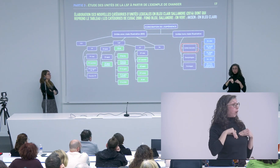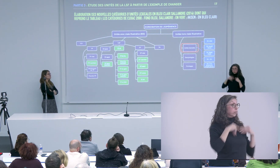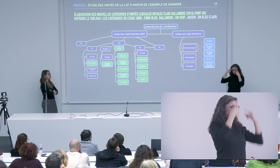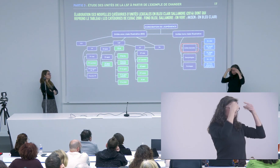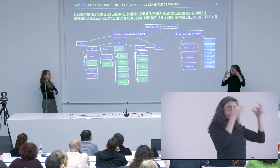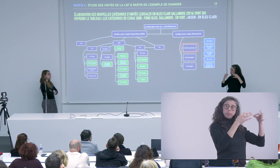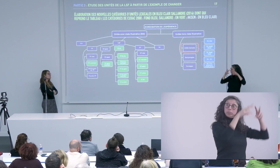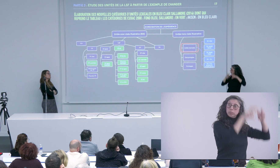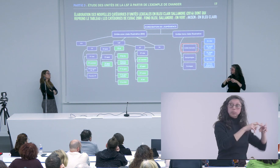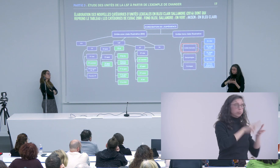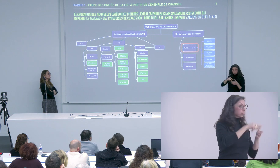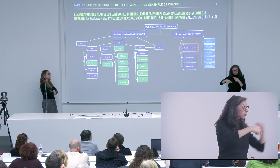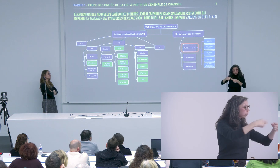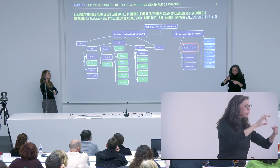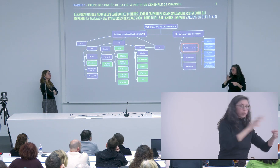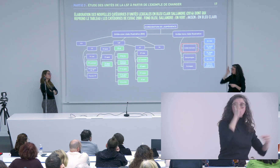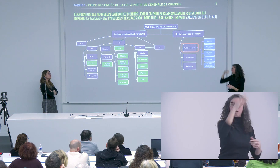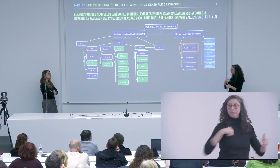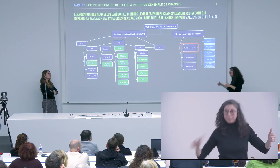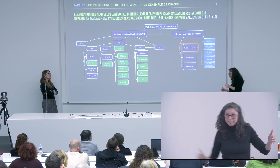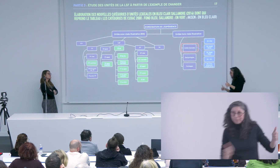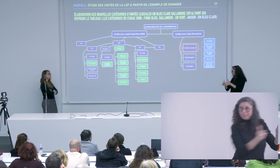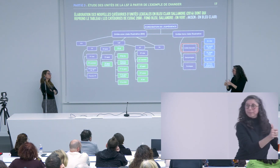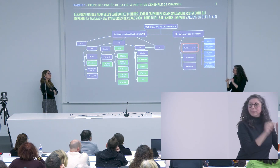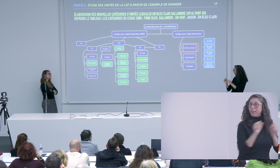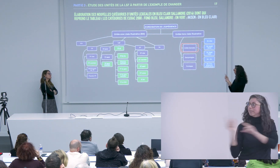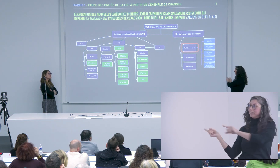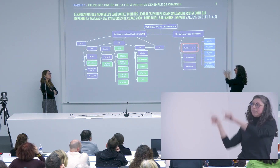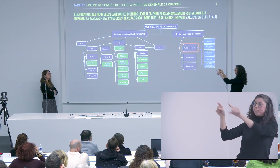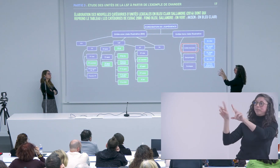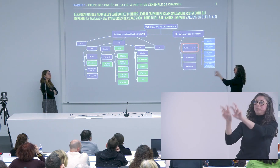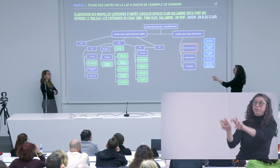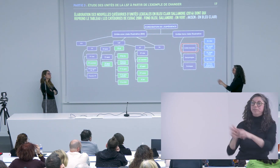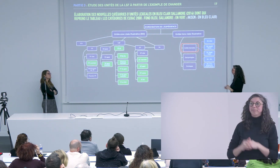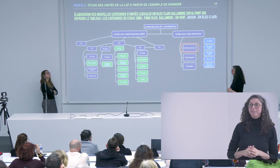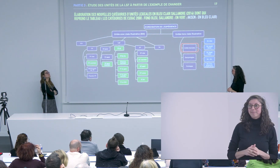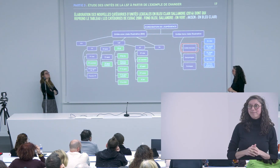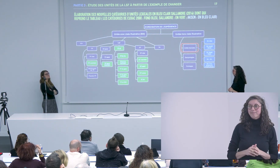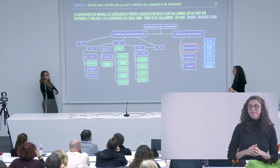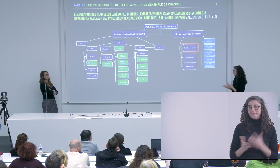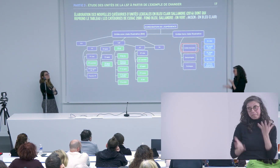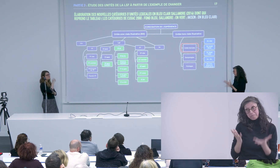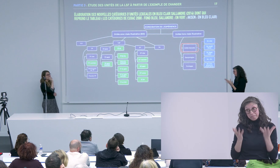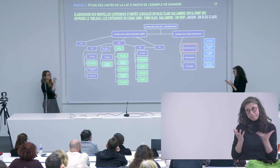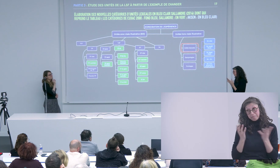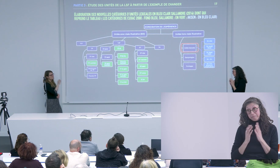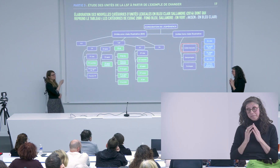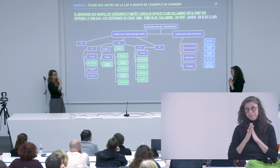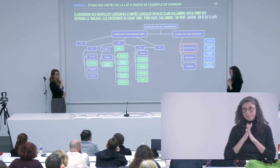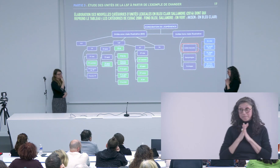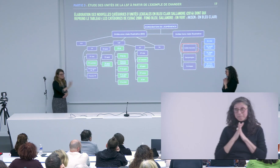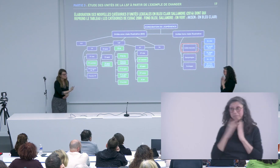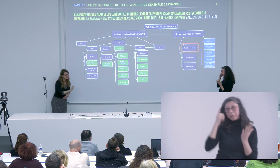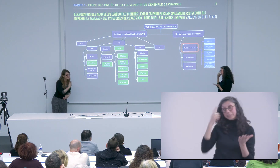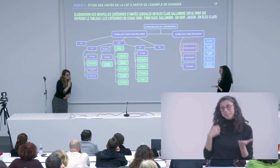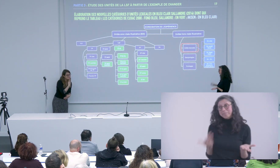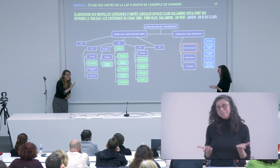Une fois que ça sera validé, que cette idée de catégorie sera validée, je pourrais à ce moment-là venir me pencher plutôt